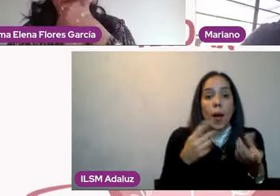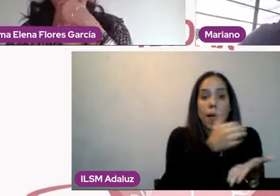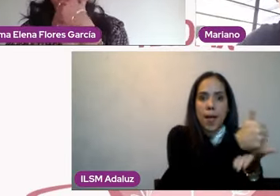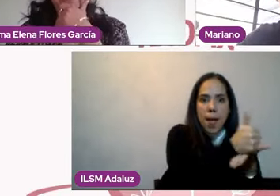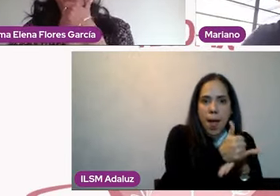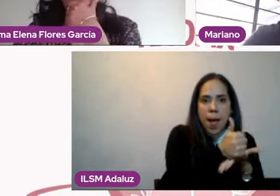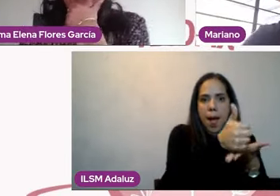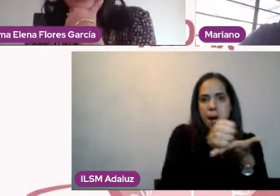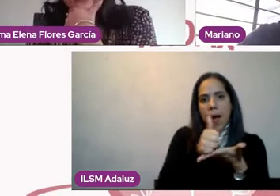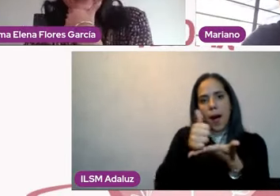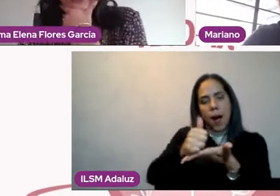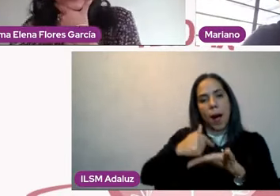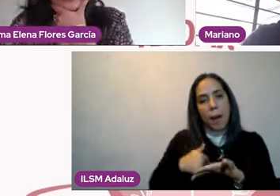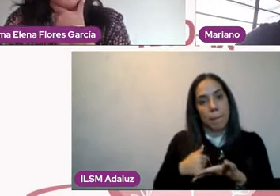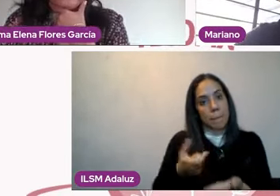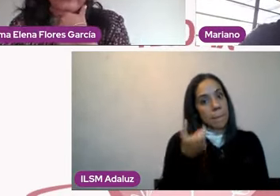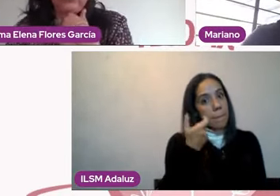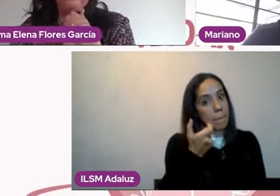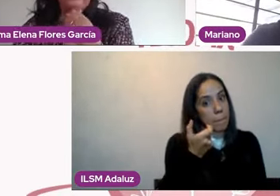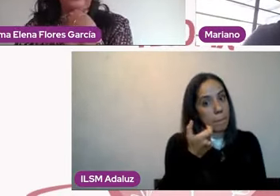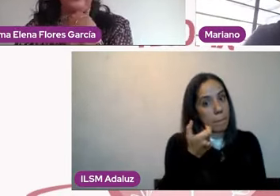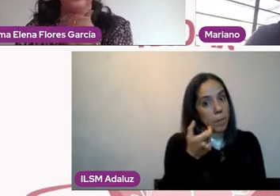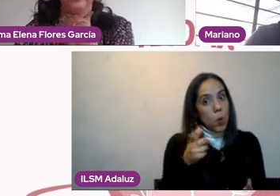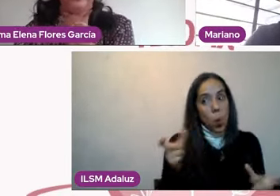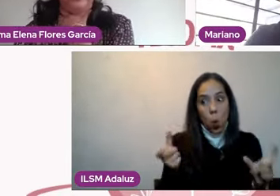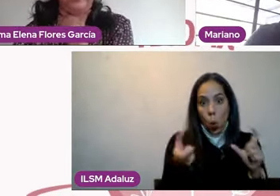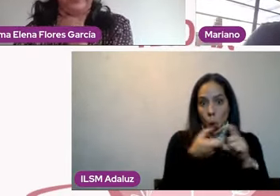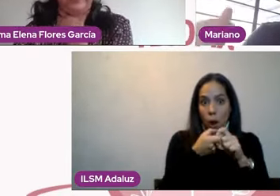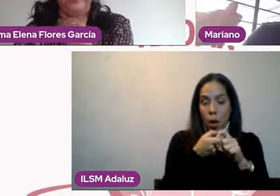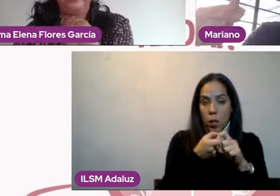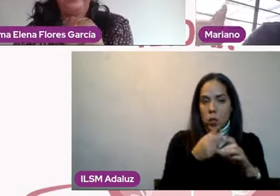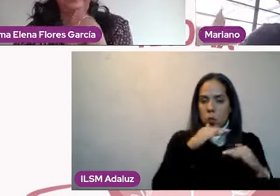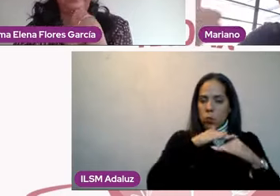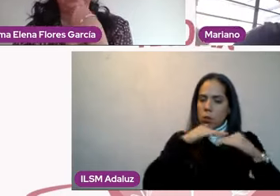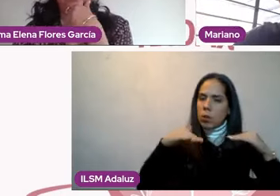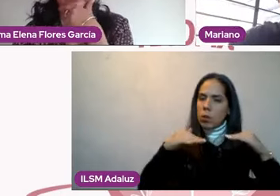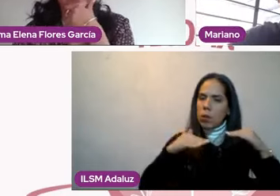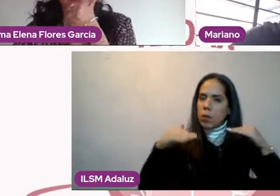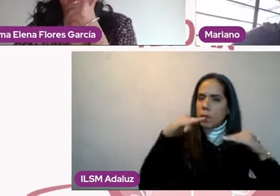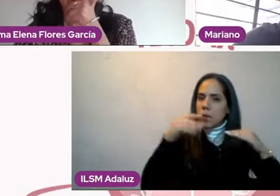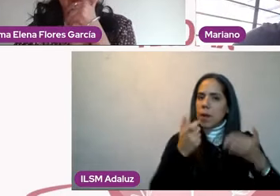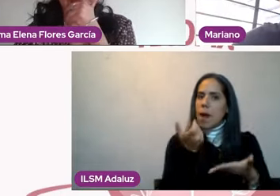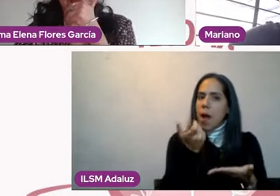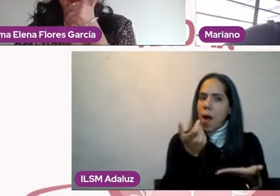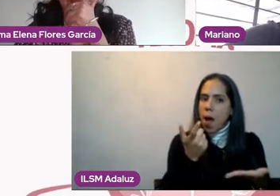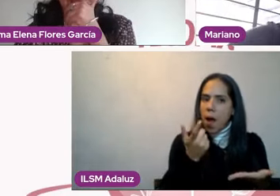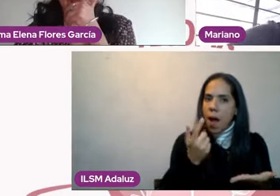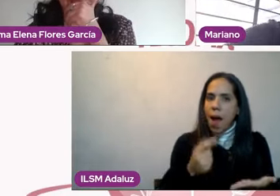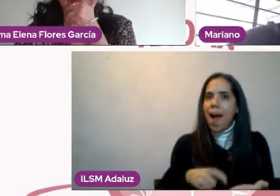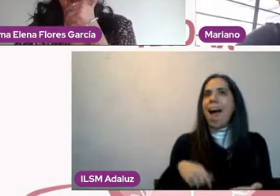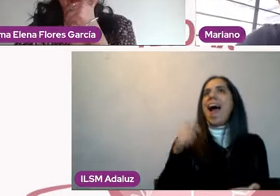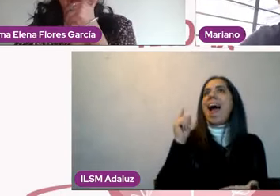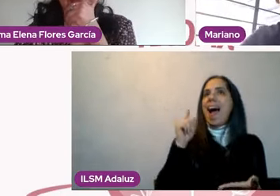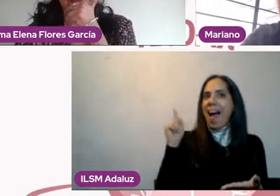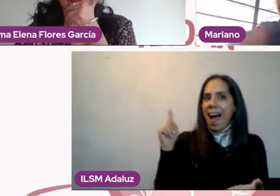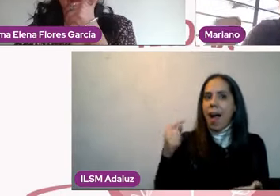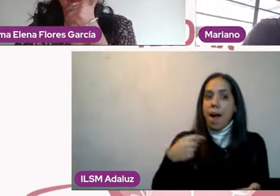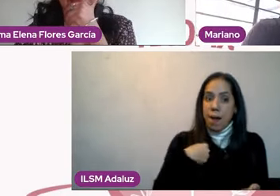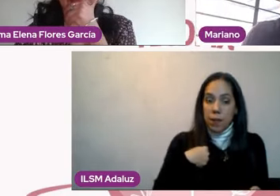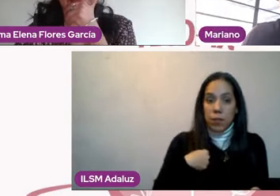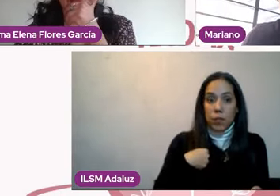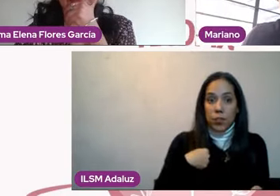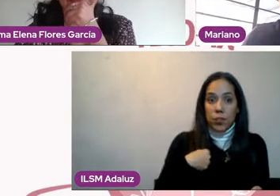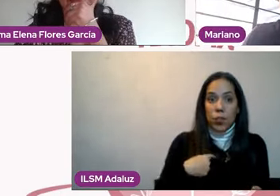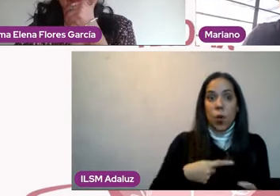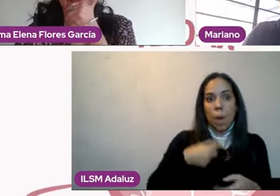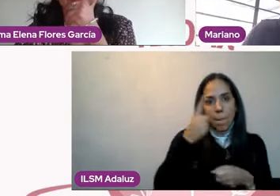esta estabilidad económica, voy a darle prioridad a encontrar gente con esas características, con una